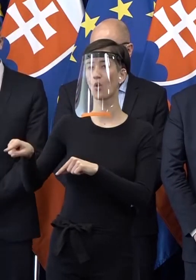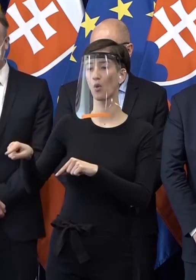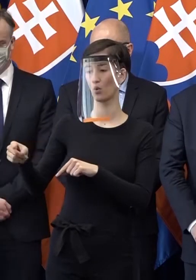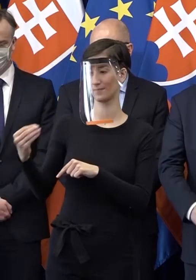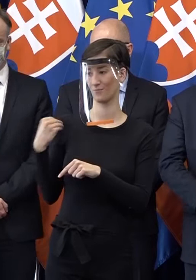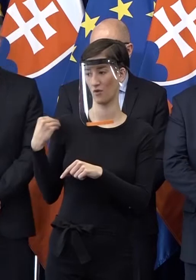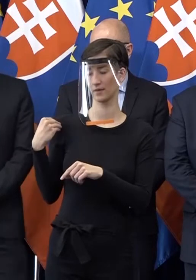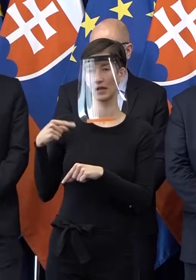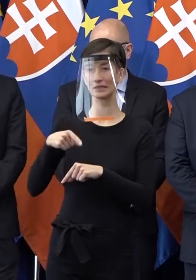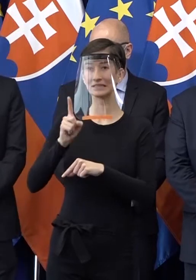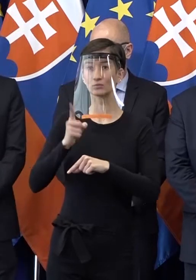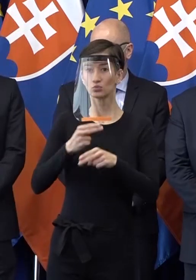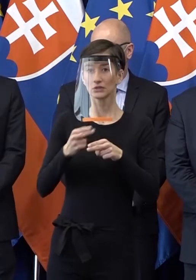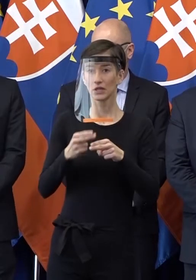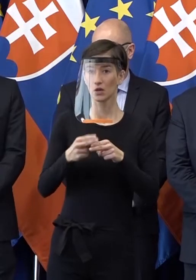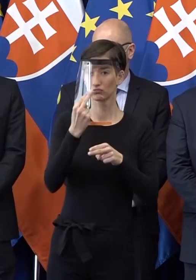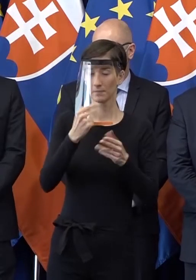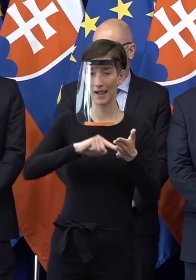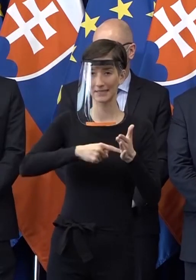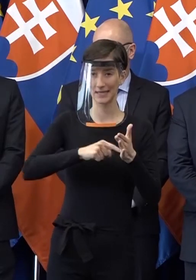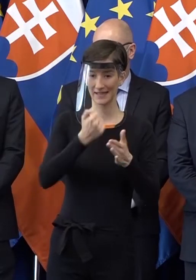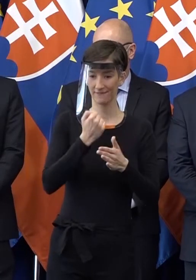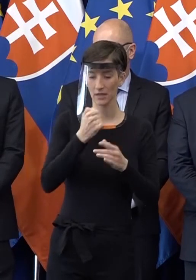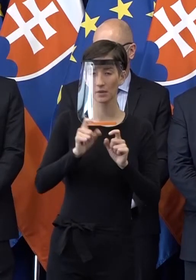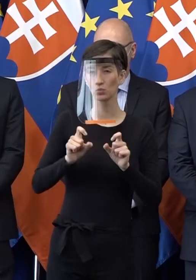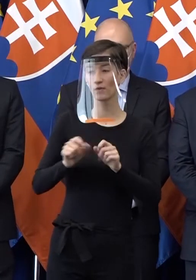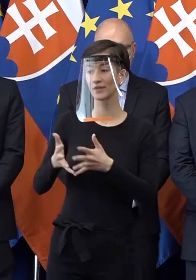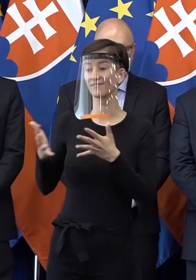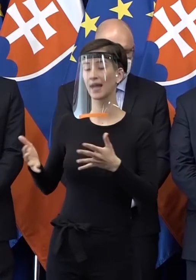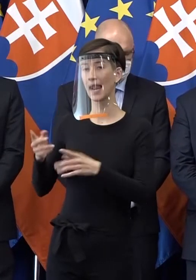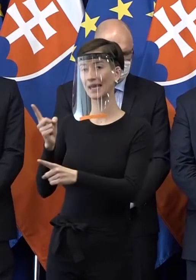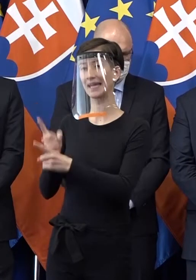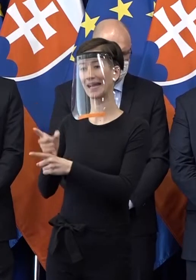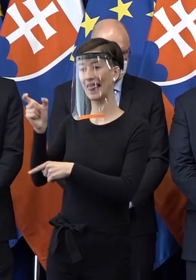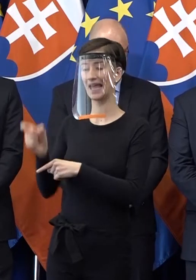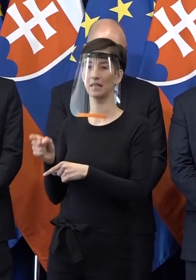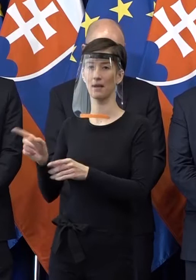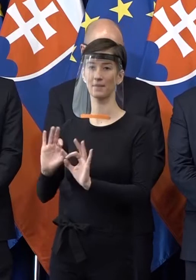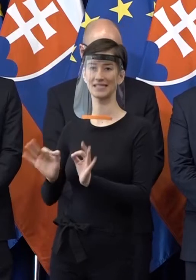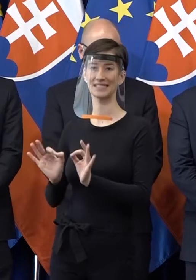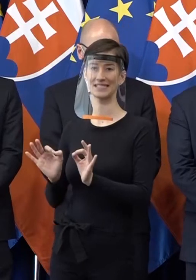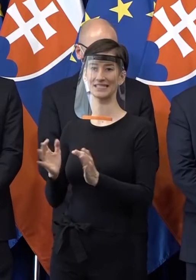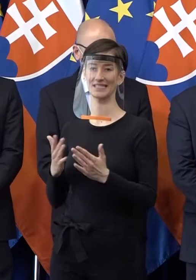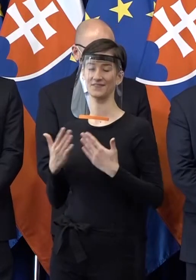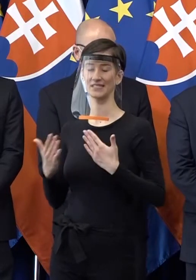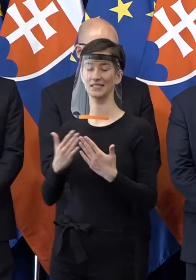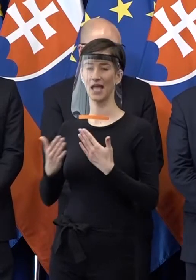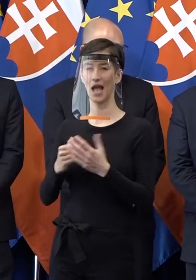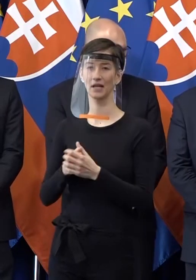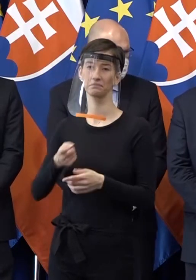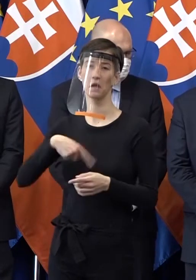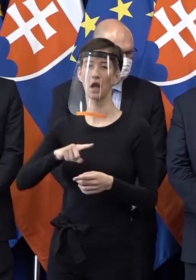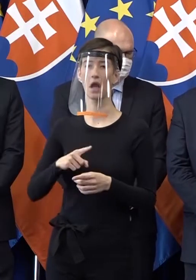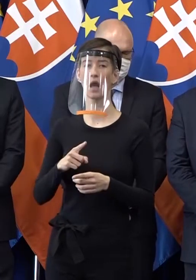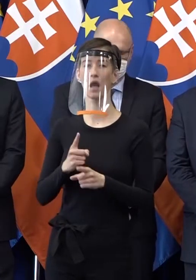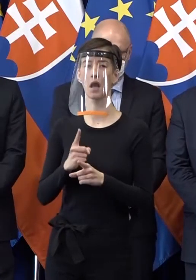problémy malých a stredných, lebo tí veľkí klienti, s tými máme taký špeciálny vzťah, my si ich podržíme, podržíme ich v nejakých tých